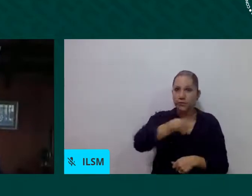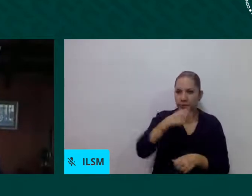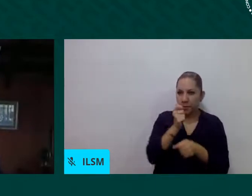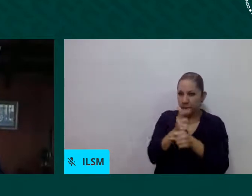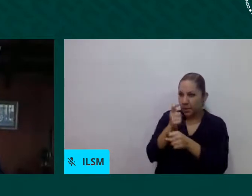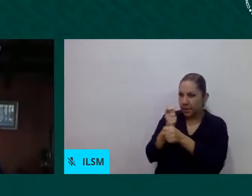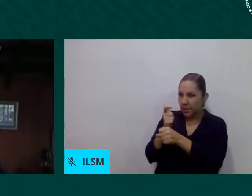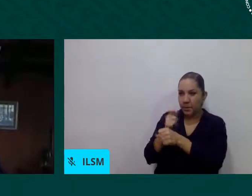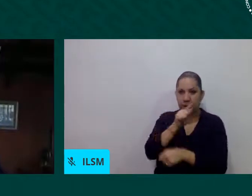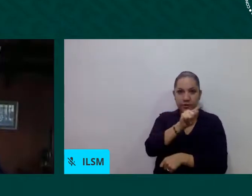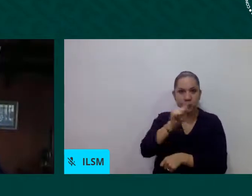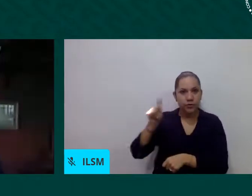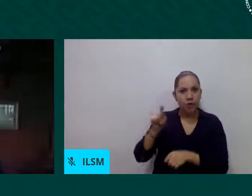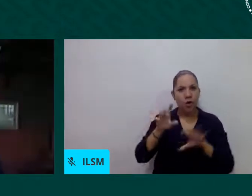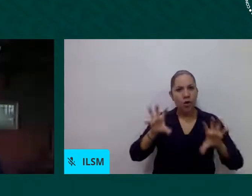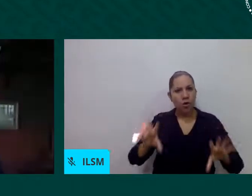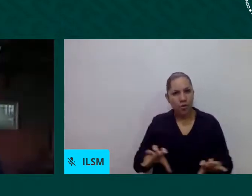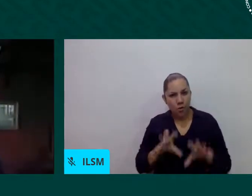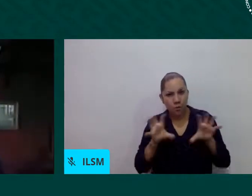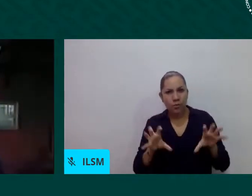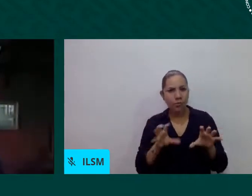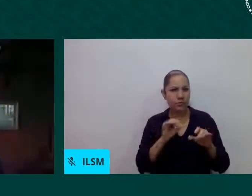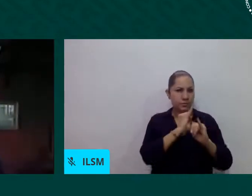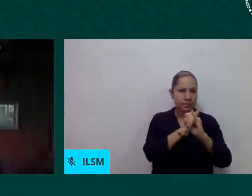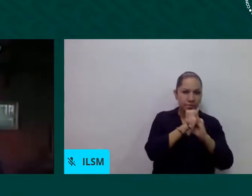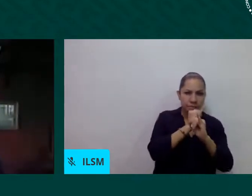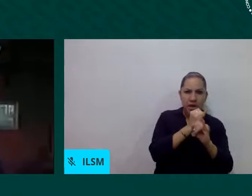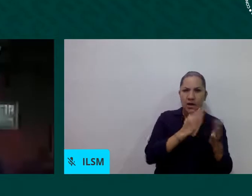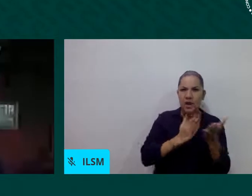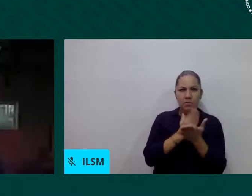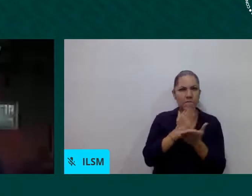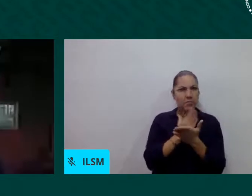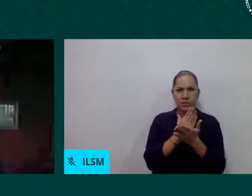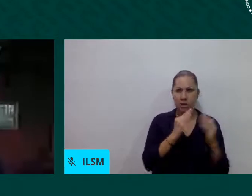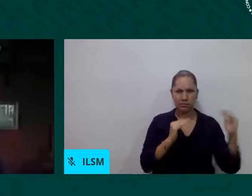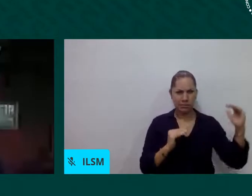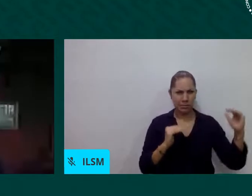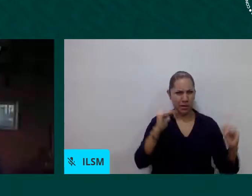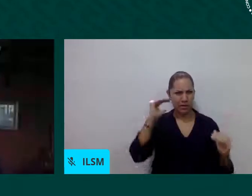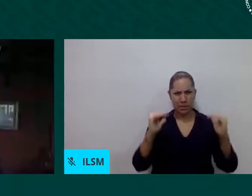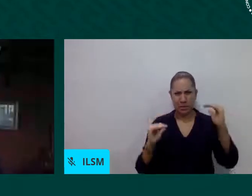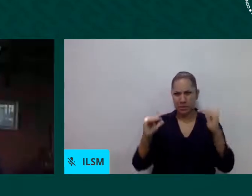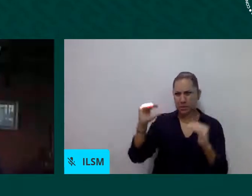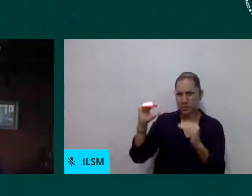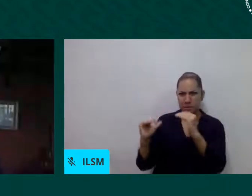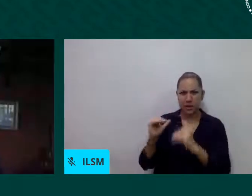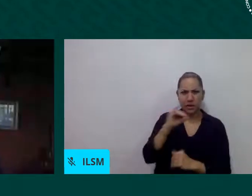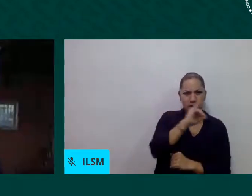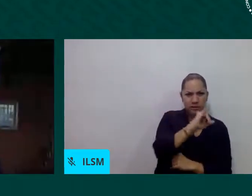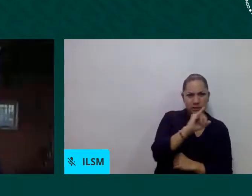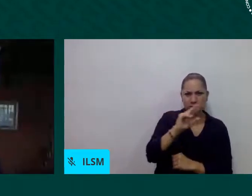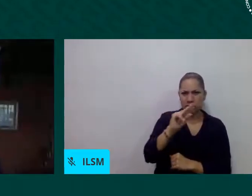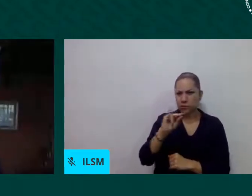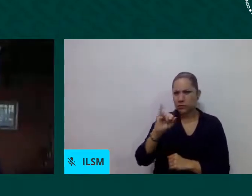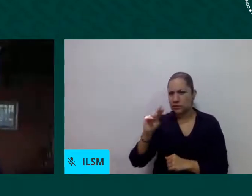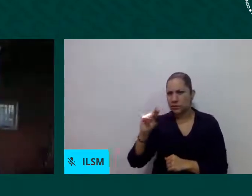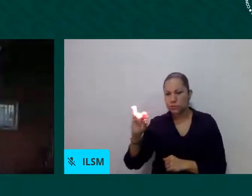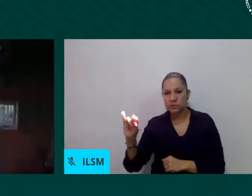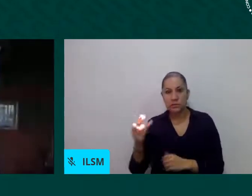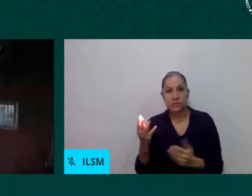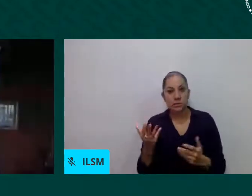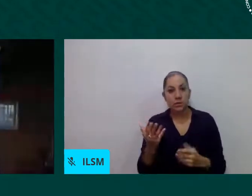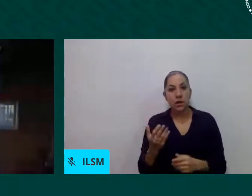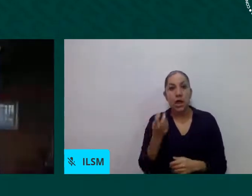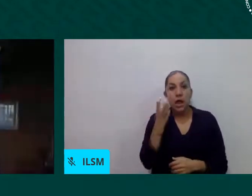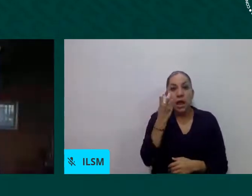quizás en personas y por lo que comenzamos en las acciones de capacitación, en temas de reconocimiento de sus derechos, en temas de